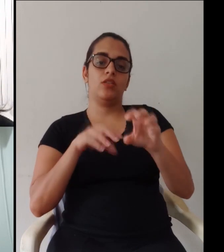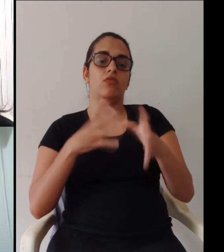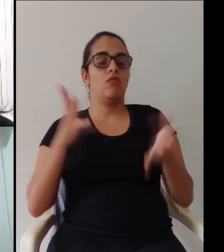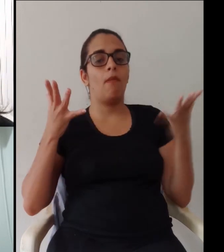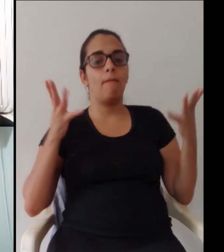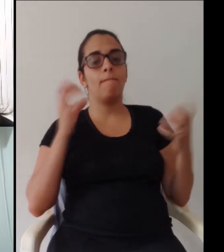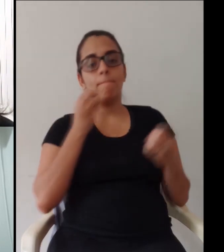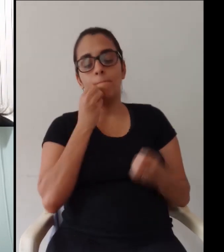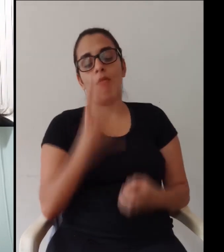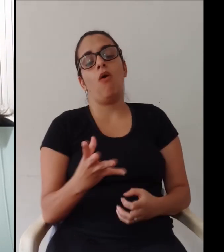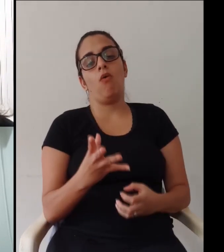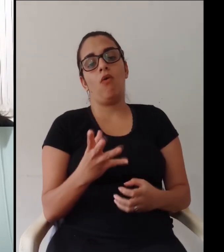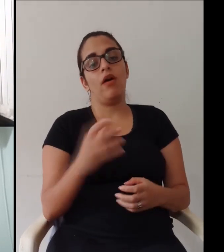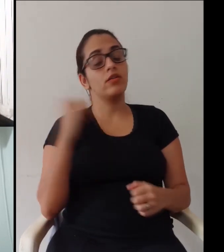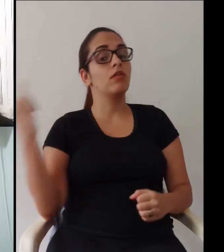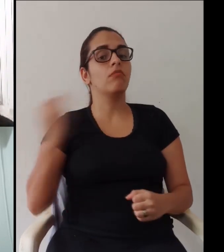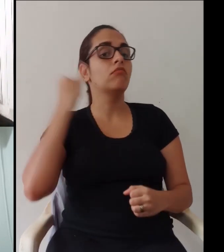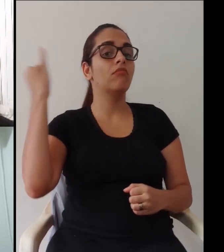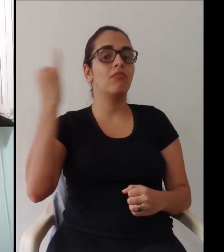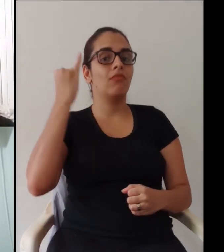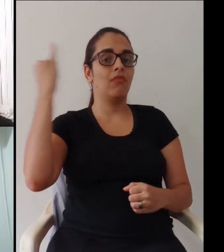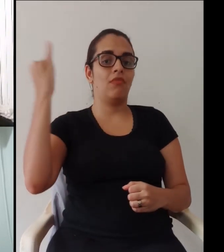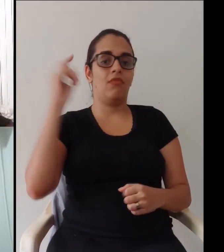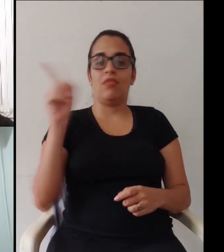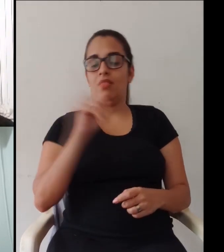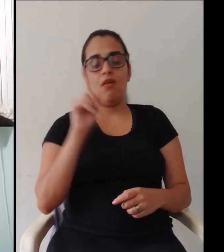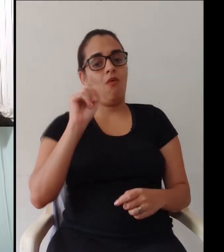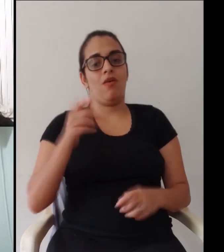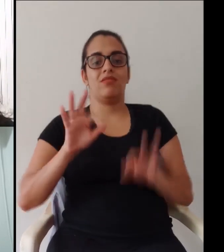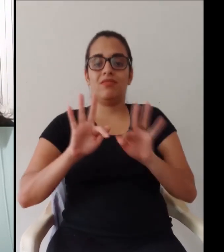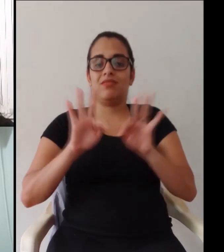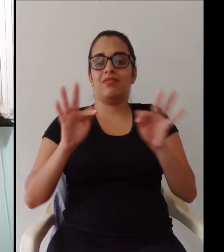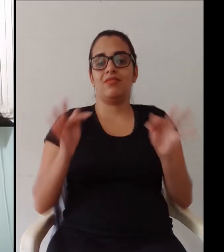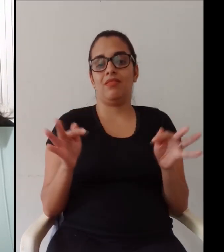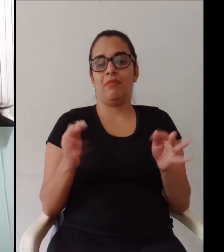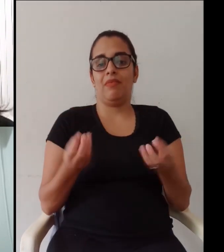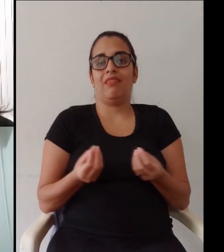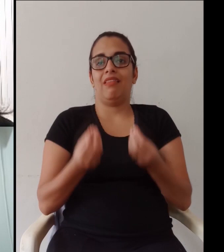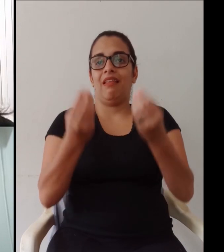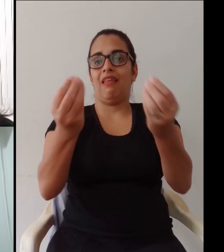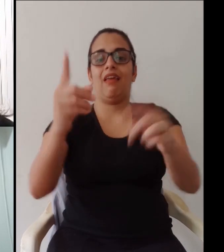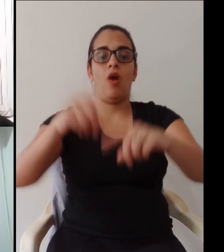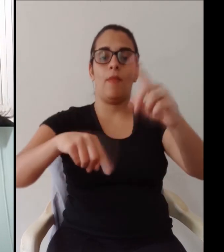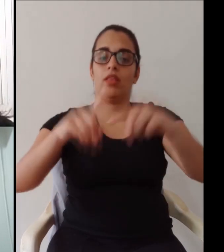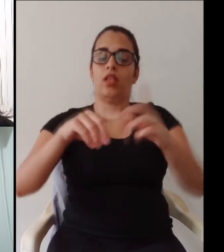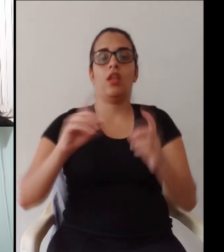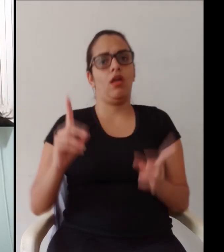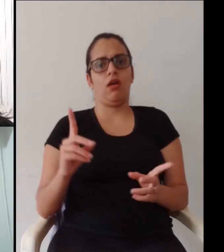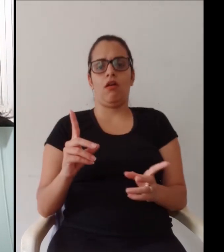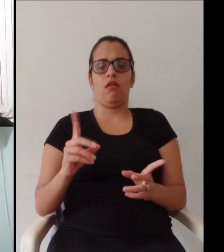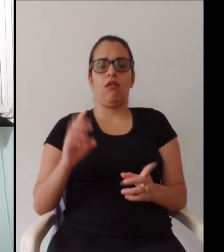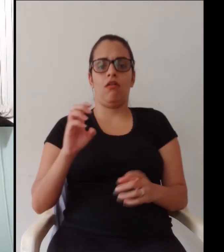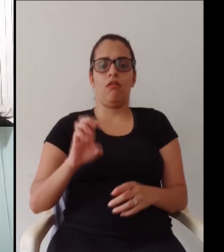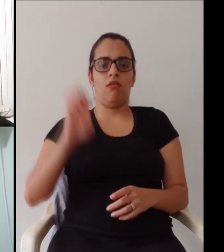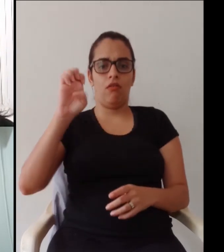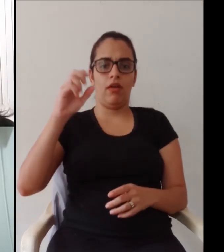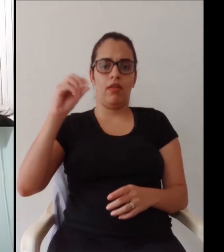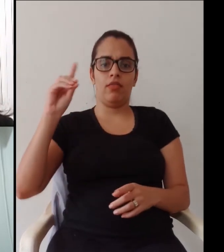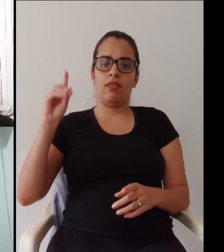Exatamente como é tradição da gente é ensino de qualidade acho que isso é muito importante como eu falei não